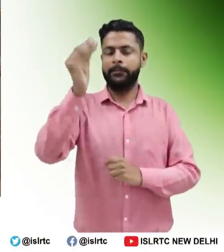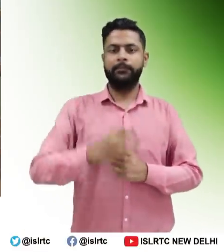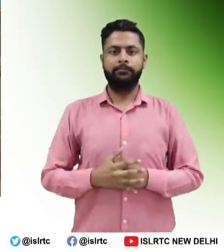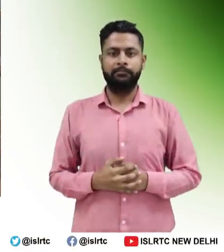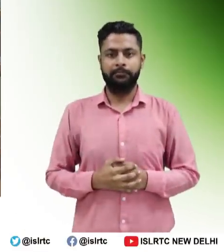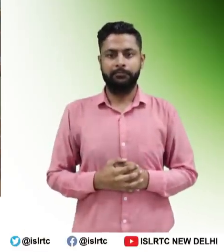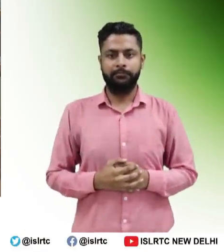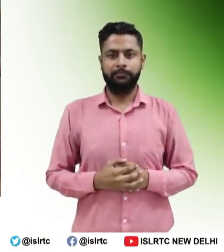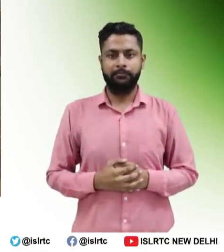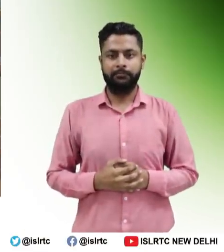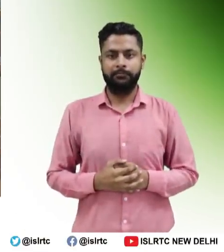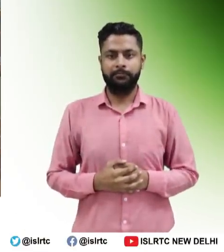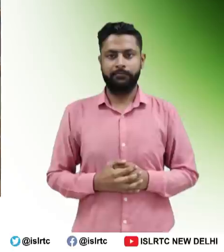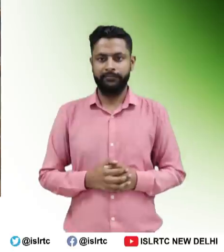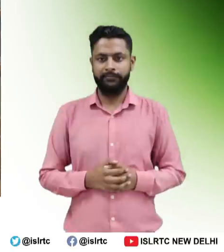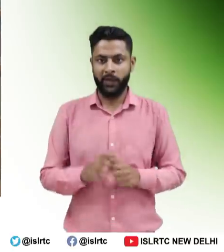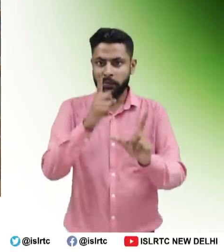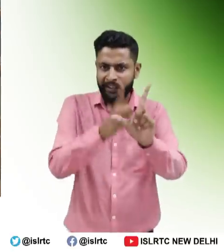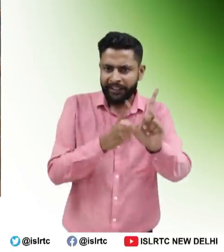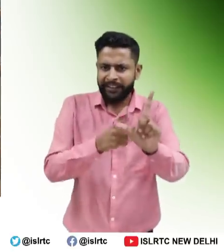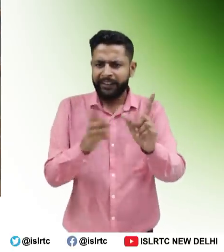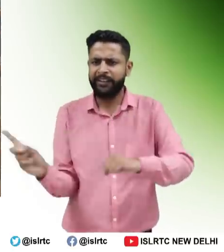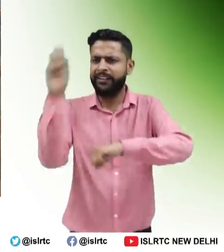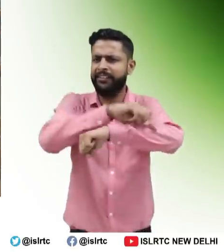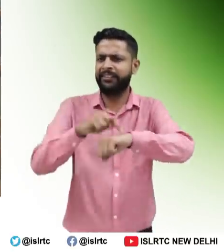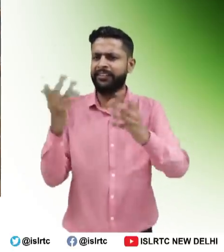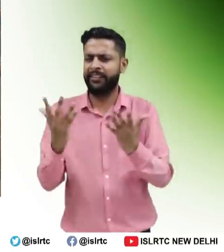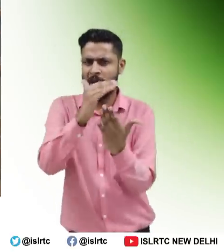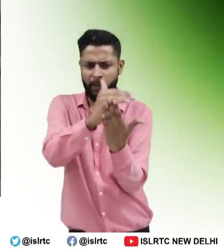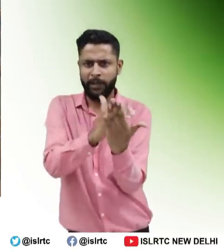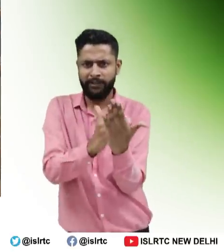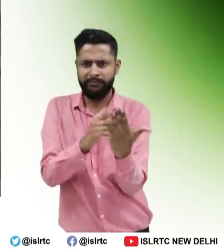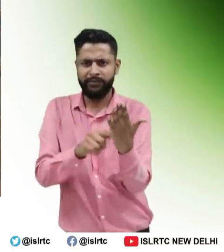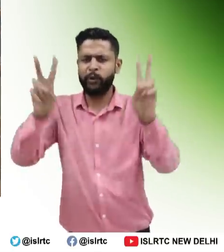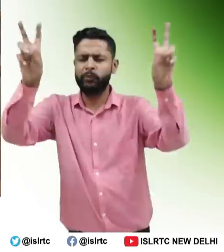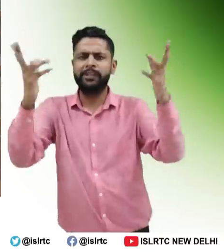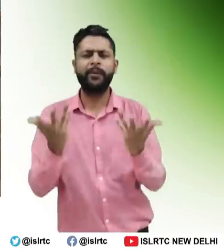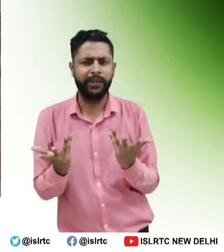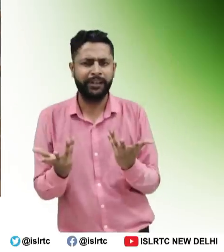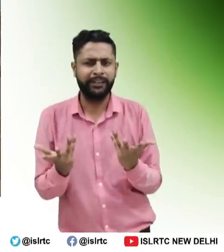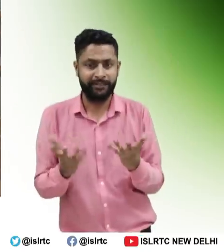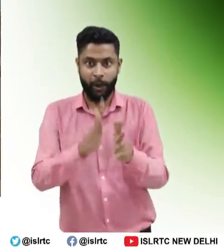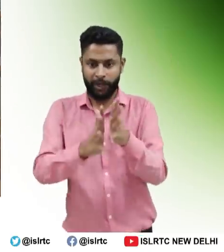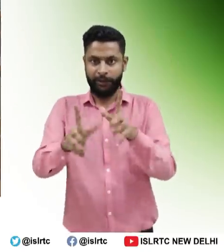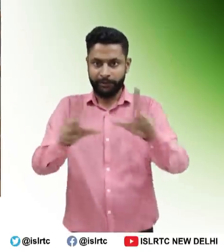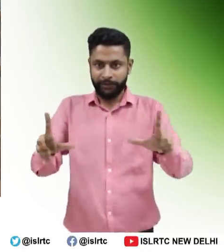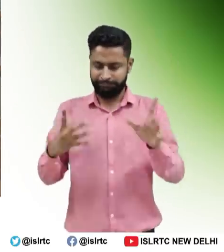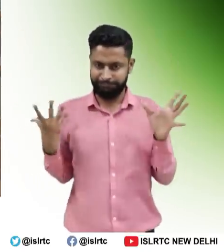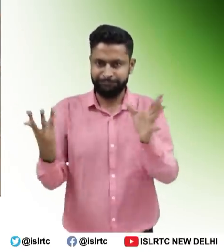की धिम संकेतिक भासा हमें जोडते हैं। अतंत प्रासंगिक है एक कहना अनुचित